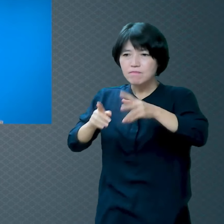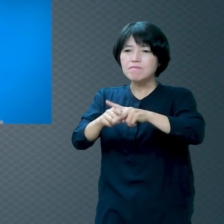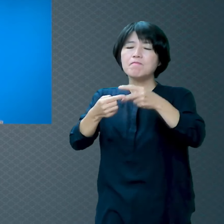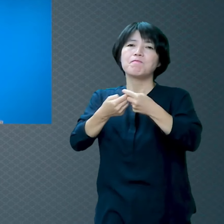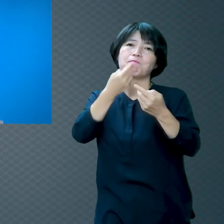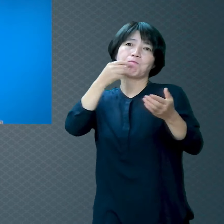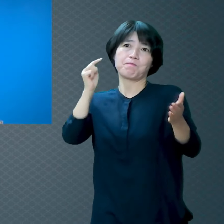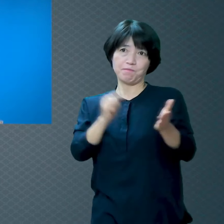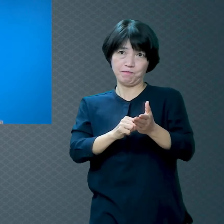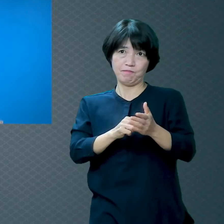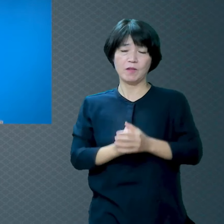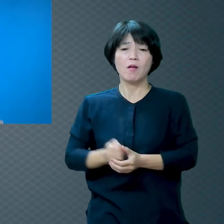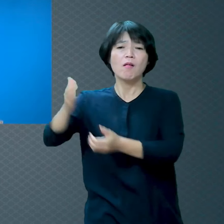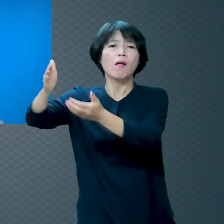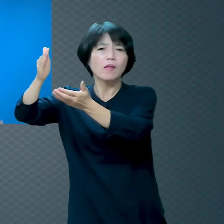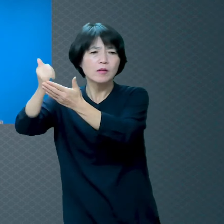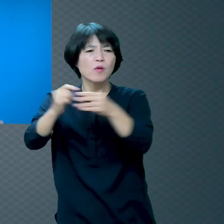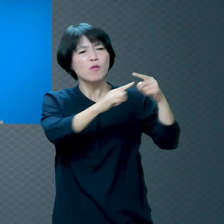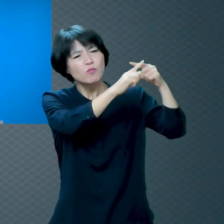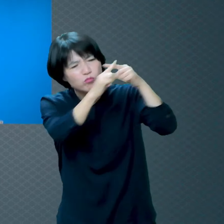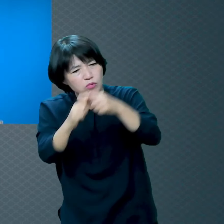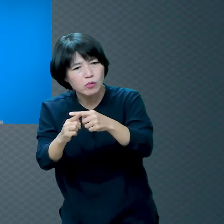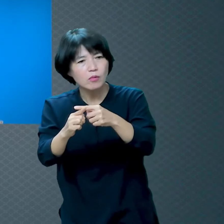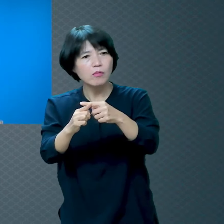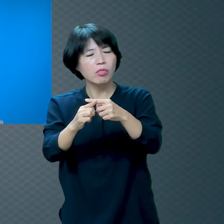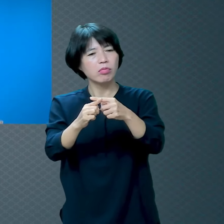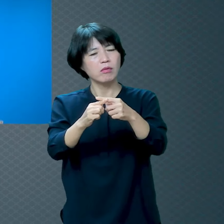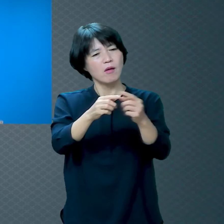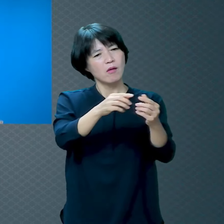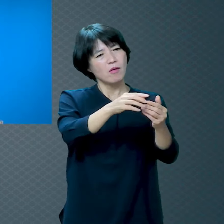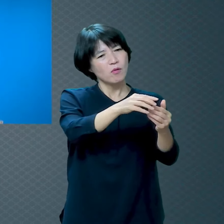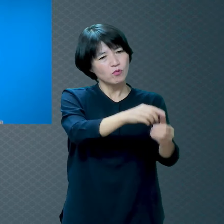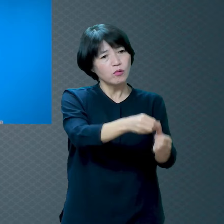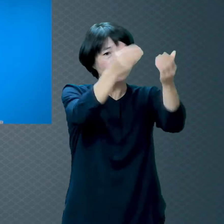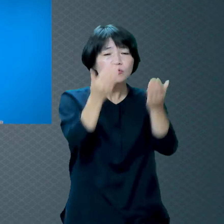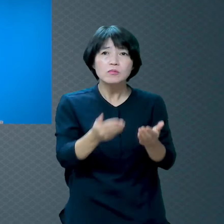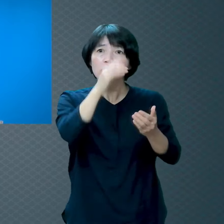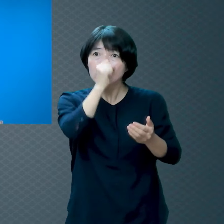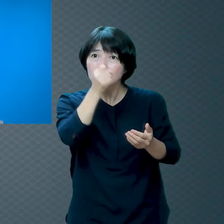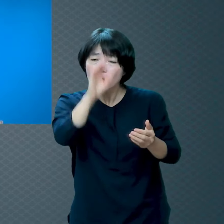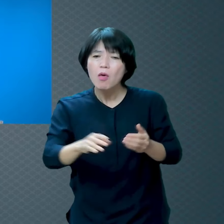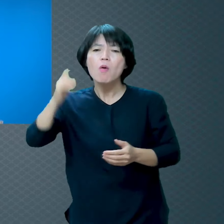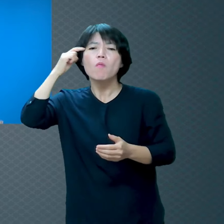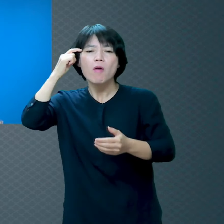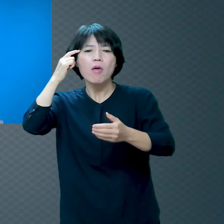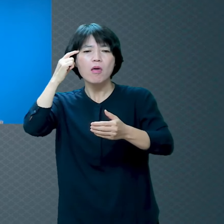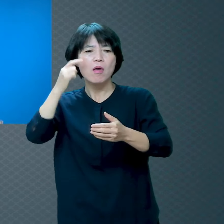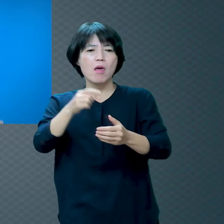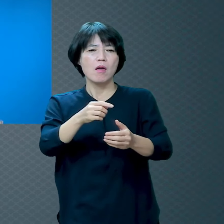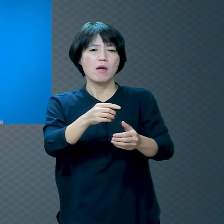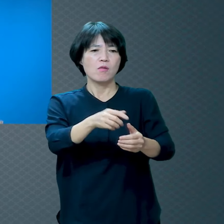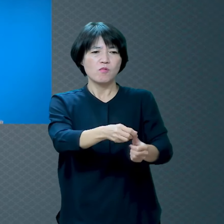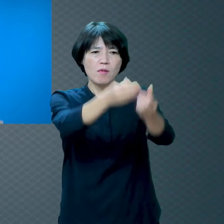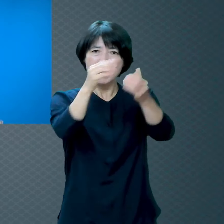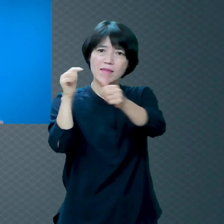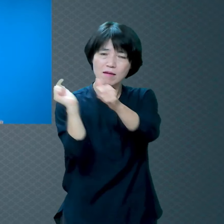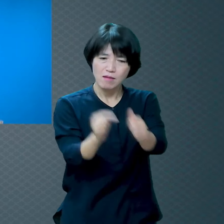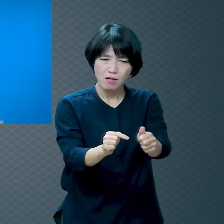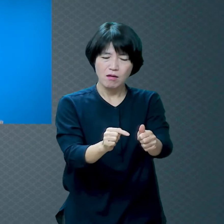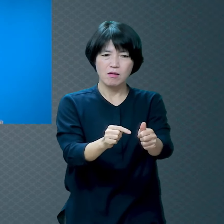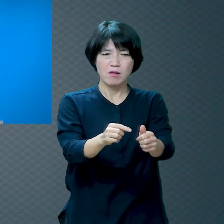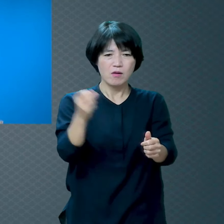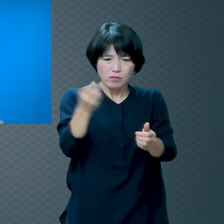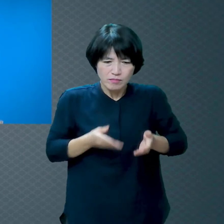구원을 받으라고 거듭나라고 많은 기회를 주실까 이유가 있습니다